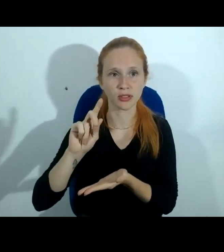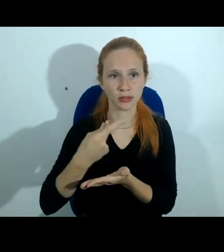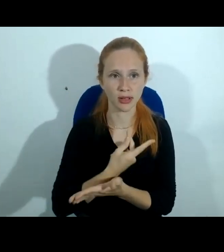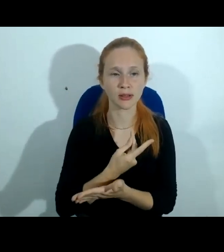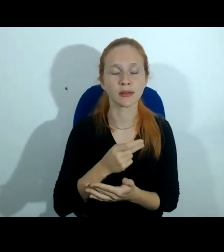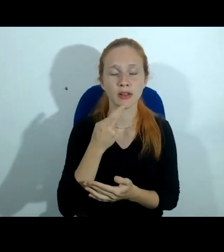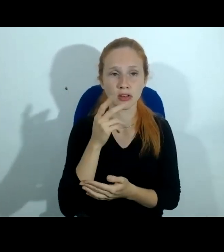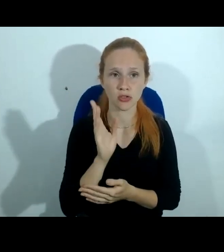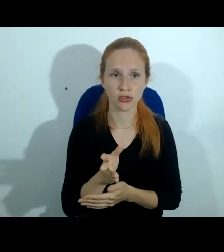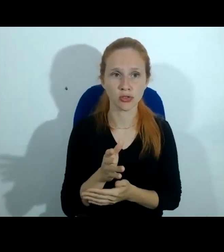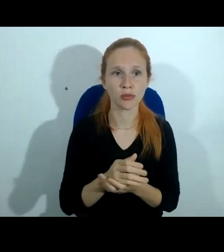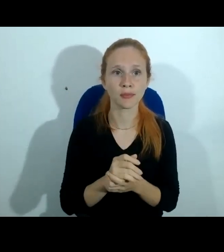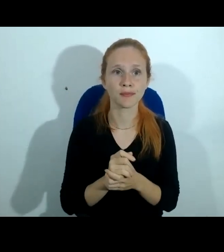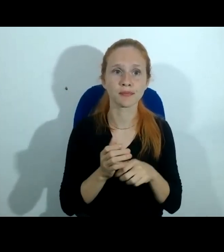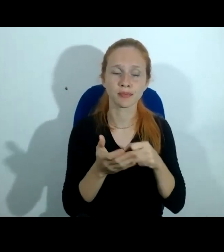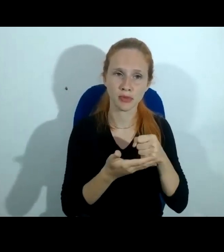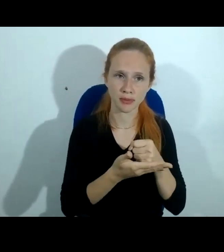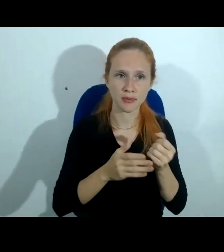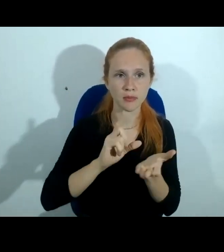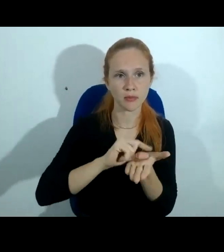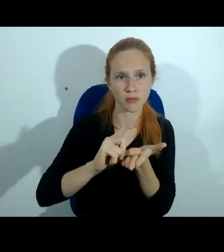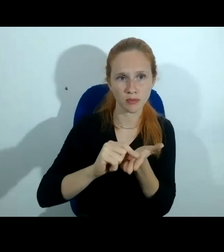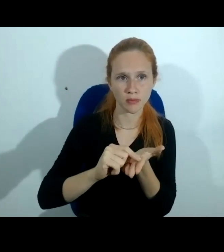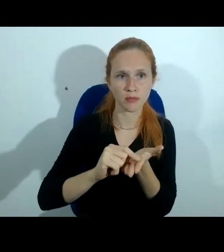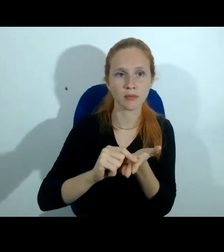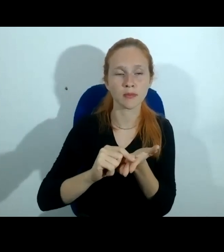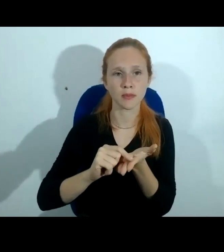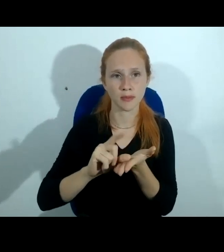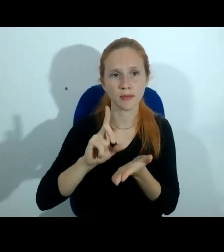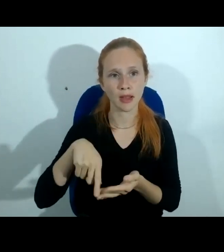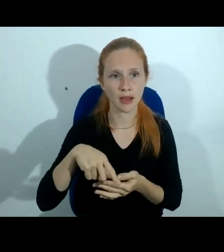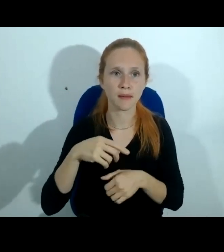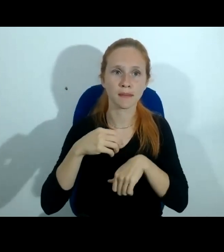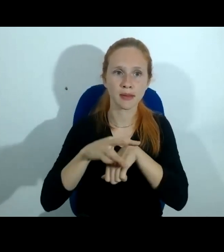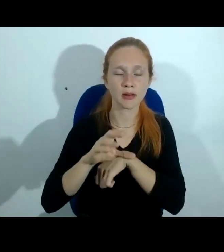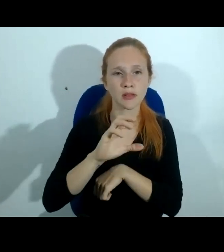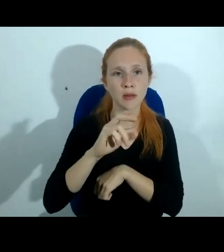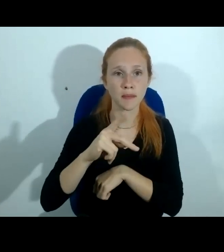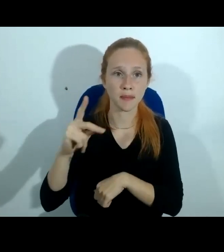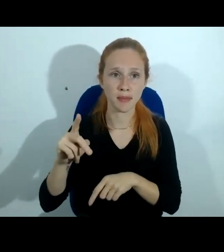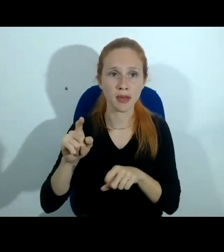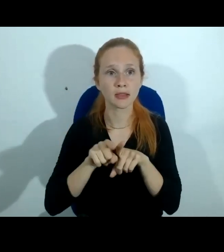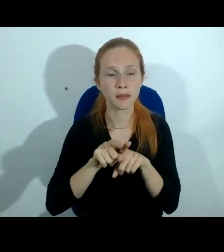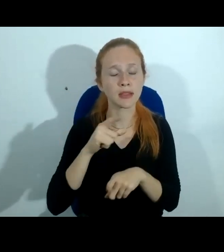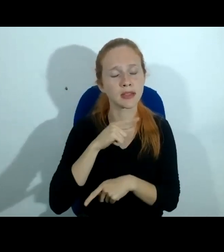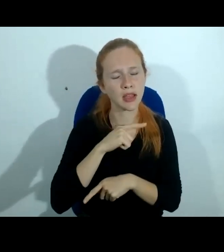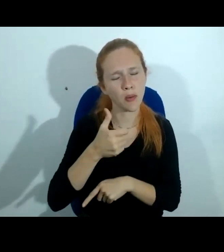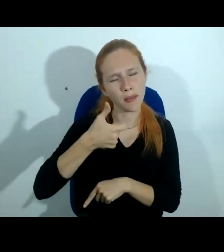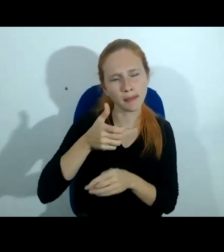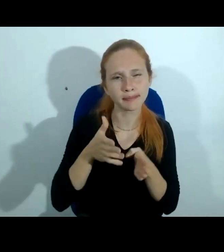disse né basicamente os artigos que estão no PLL são reproduzidos no CPP ele traça o primeiro norte